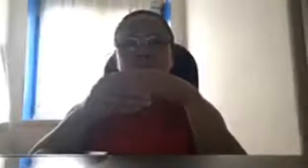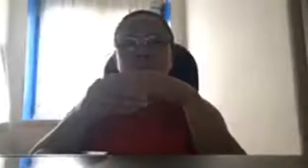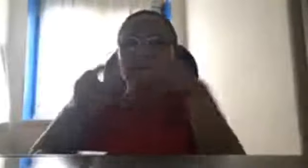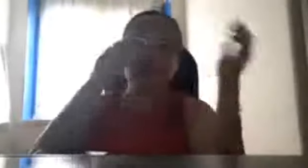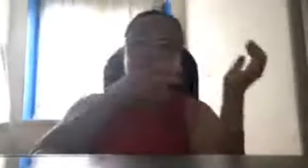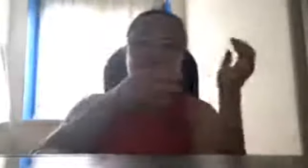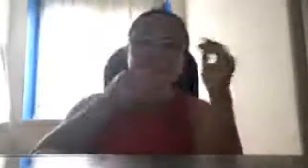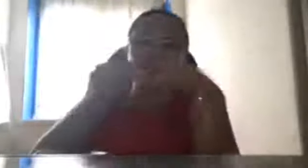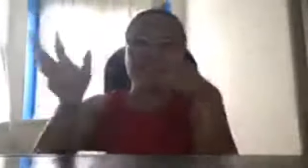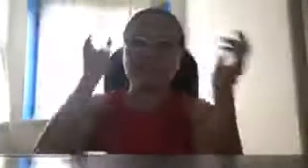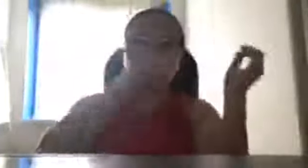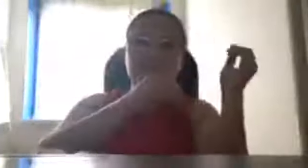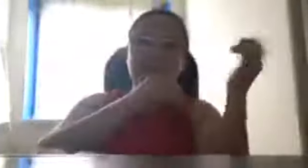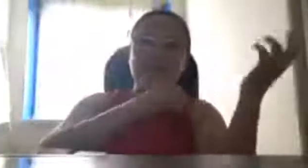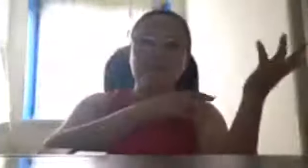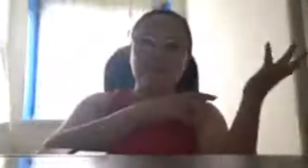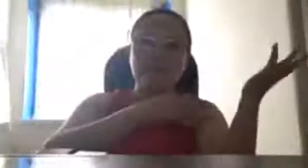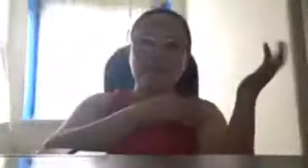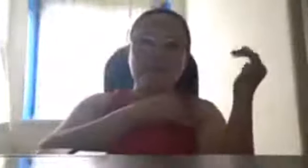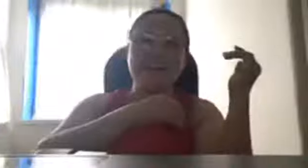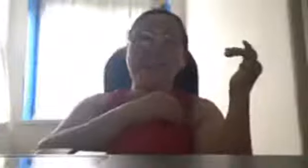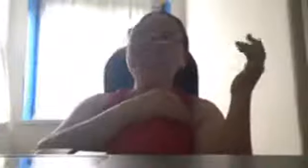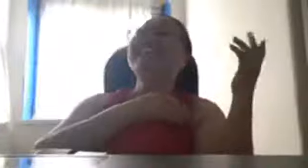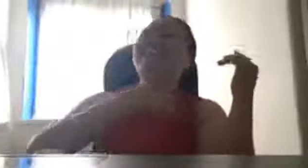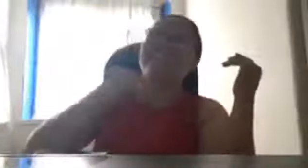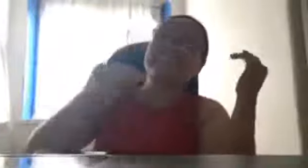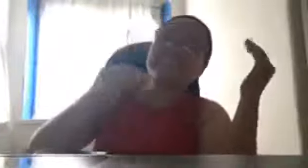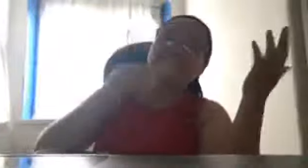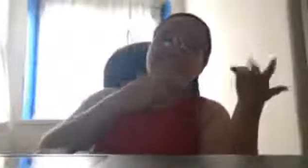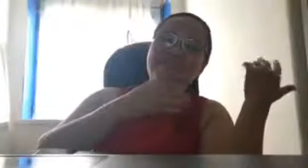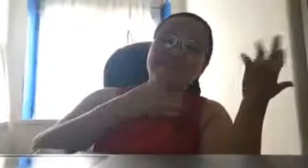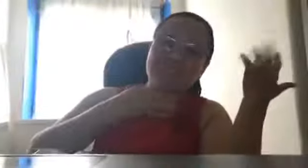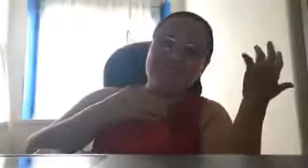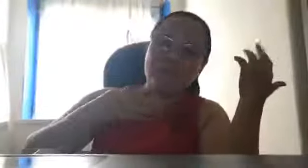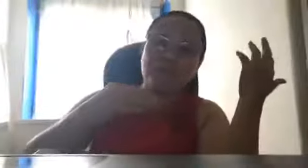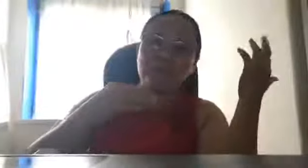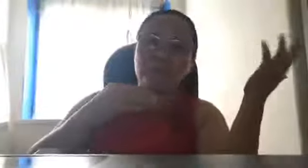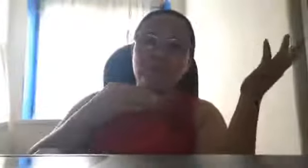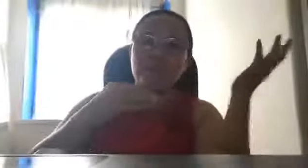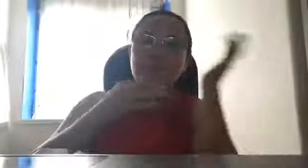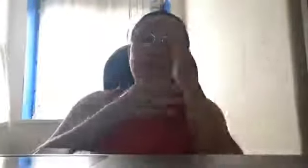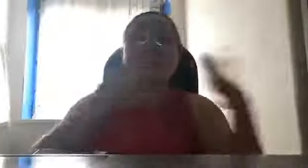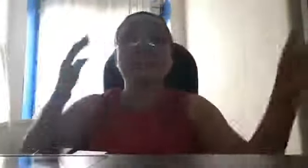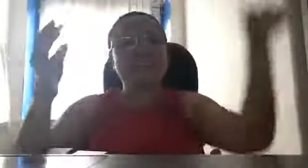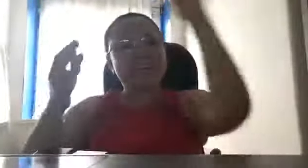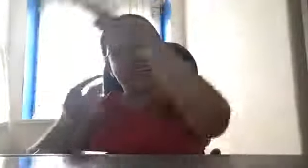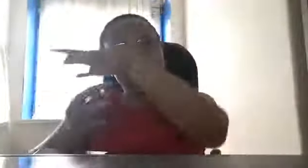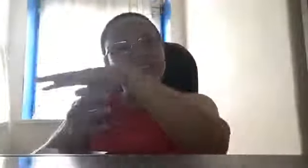section 5, row 4, na sinasabi, yung mga pinakabubo, nagiging,